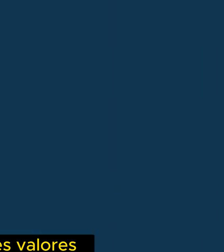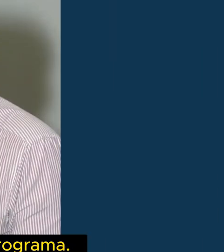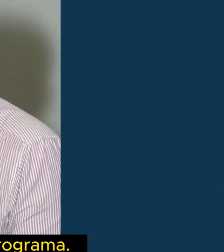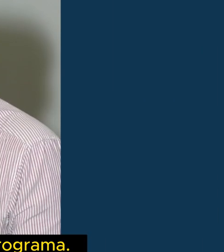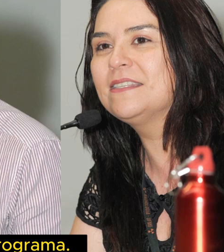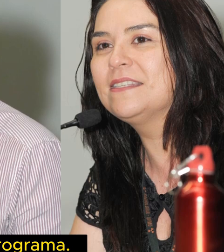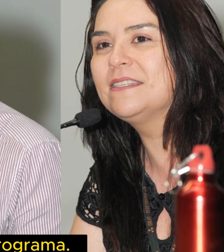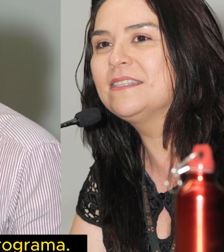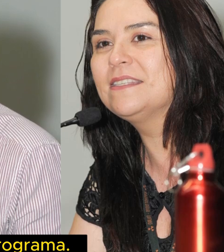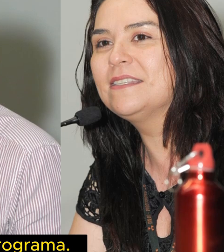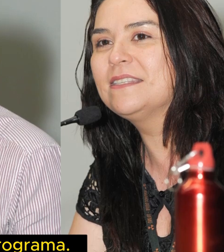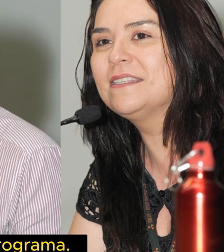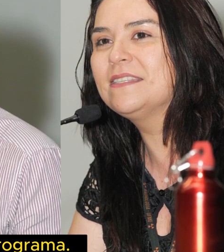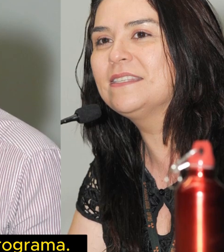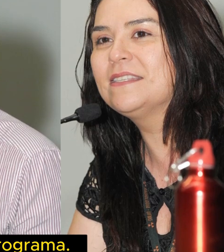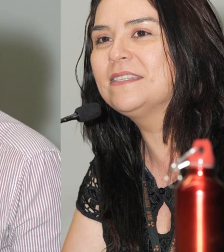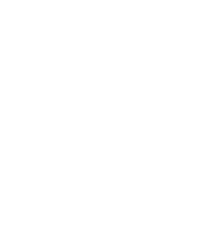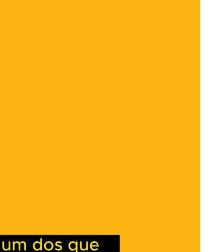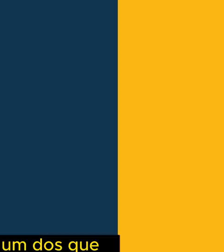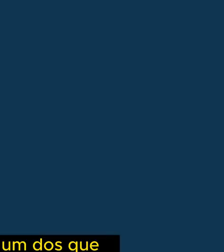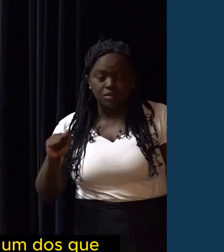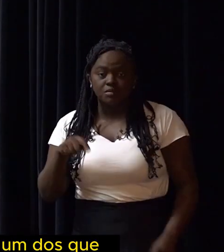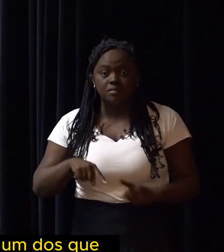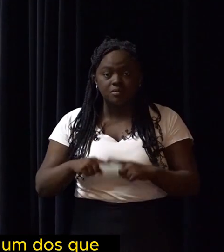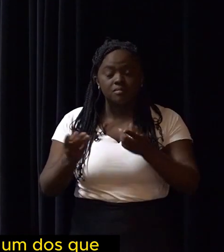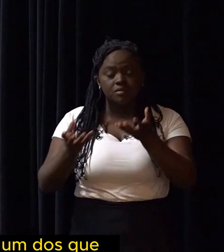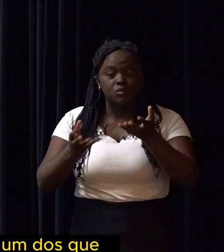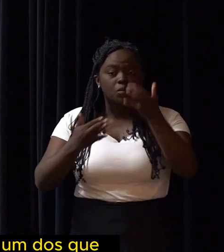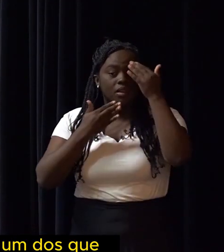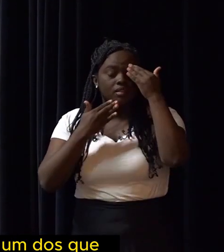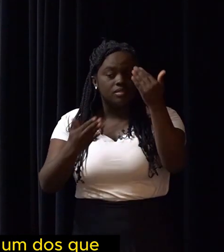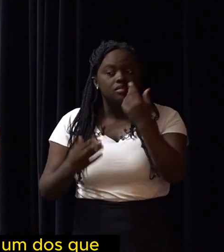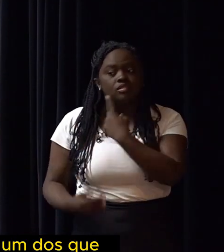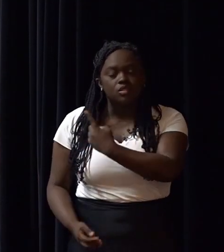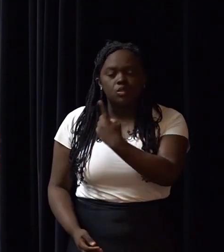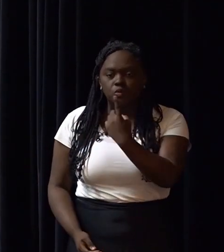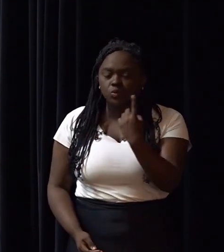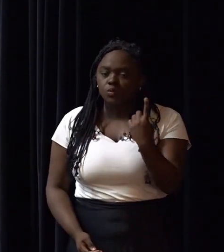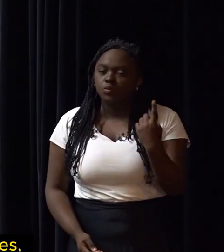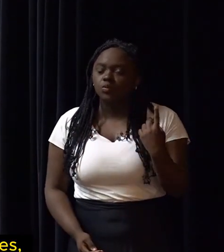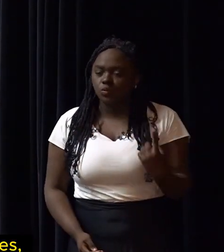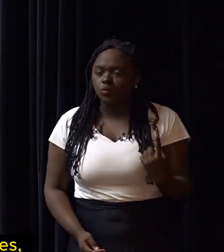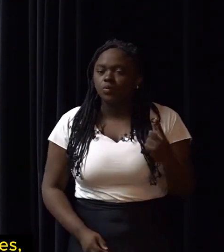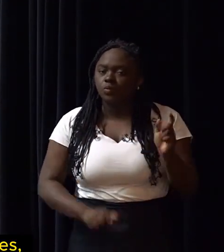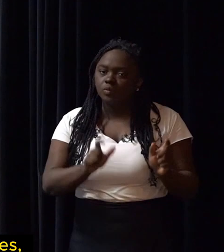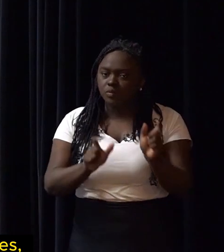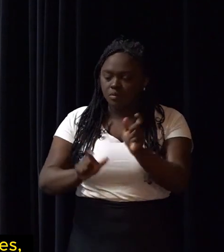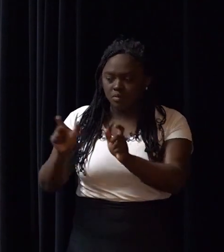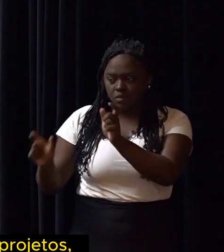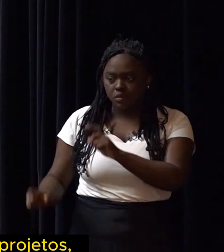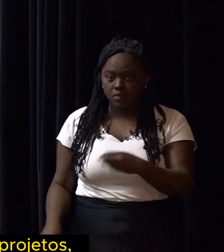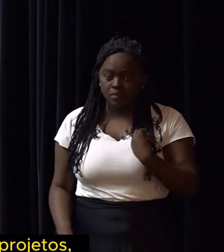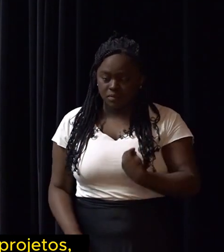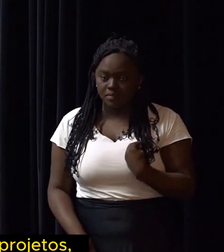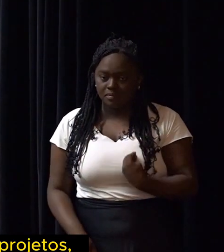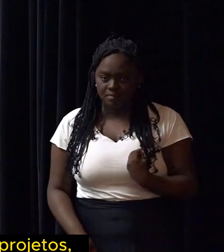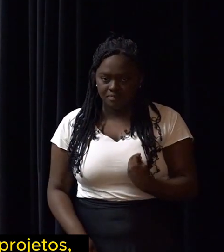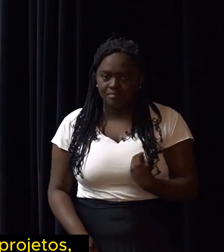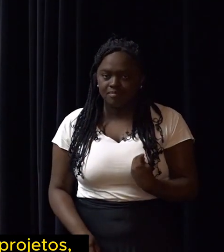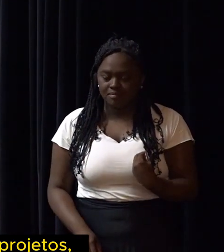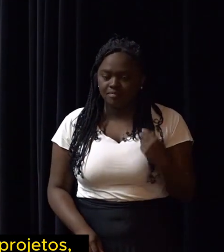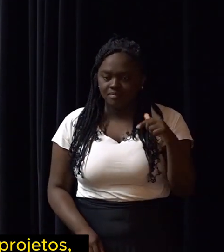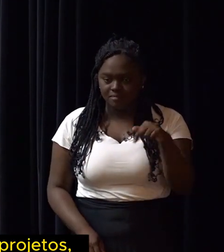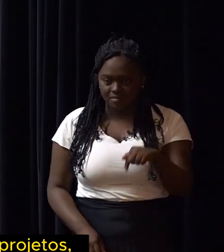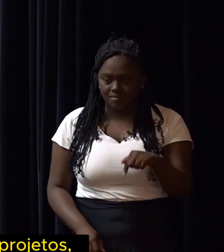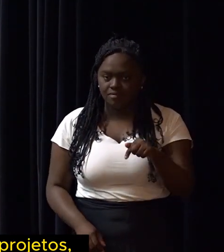valores que nós criamos esse programa. Eu quero agradecer a cada um dos que estiveram presentes, estão presentes